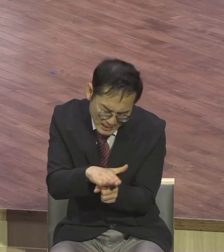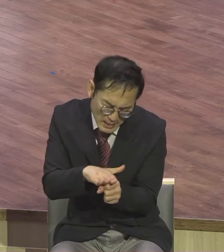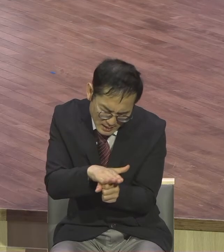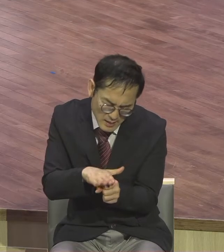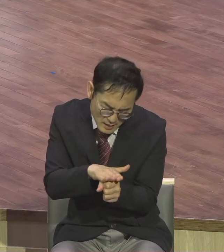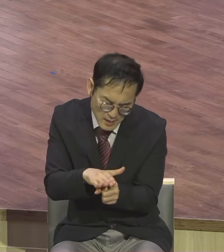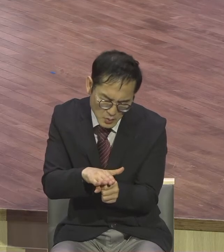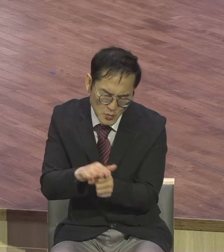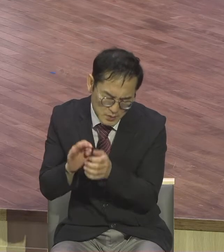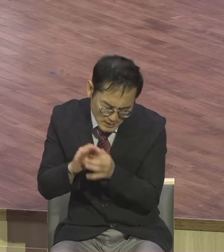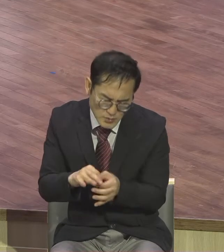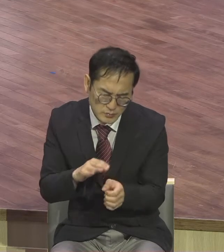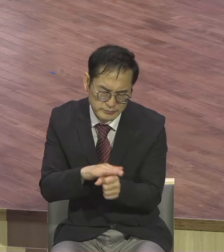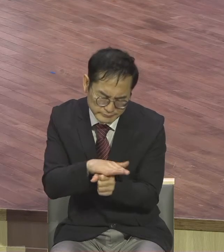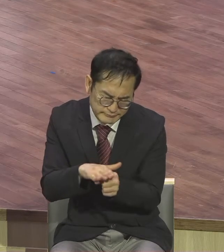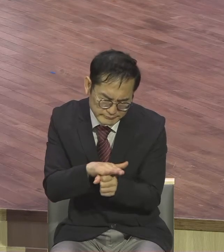되나 이거 똑같은 거에요 지금